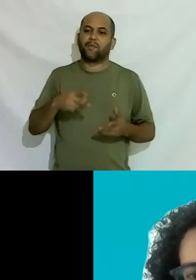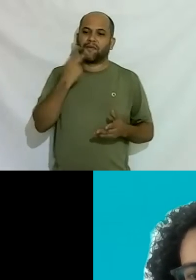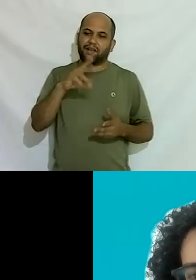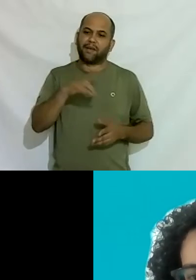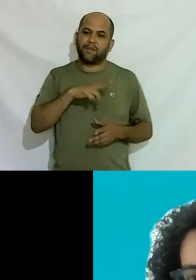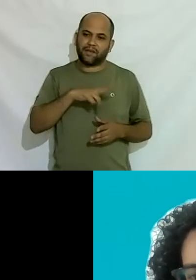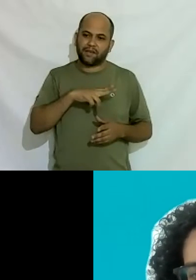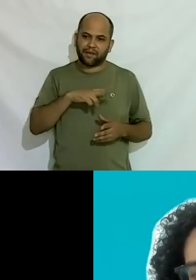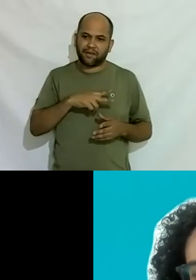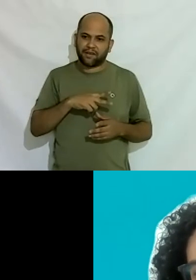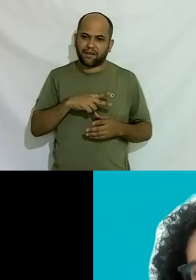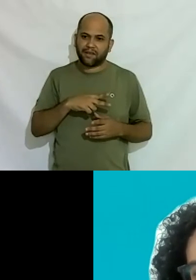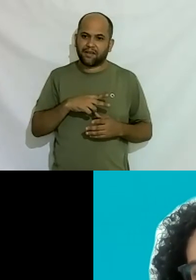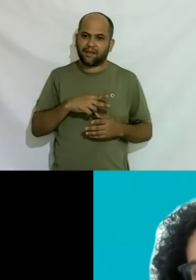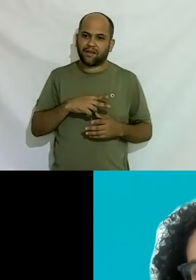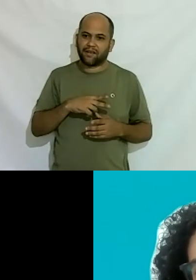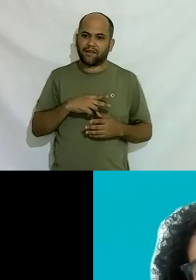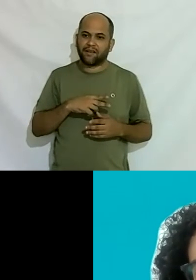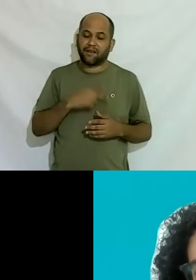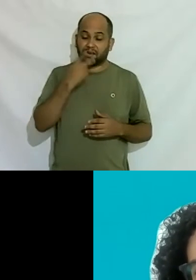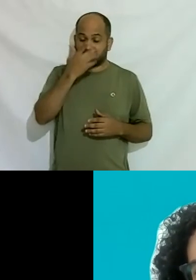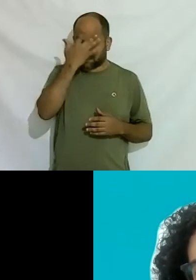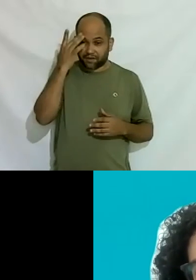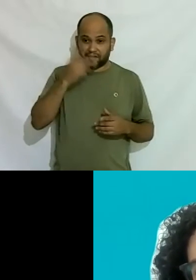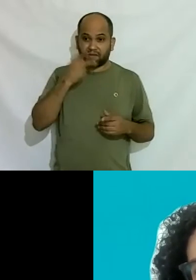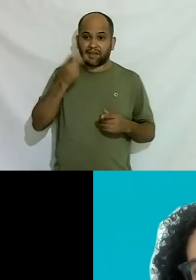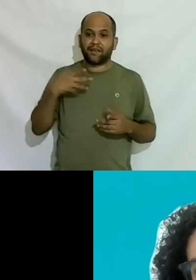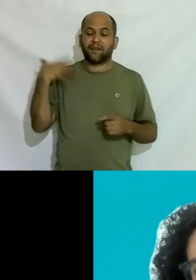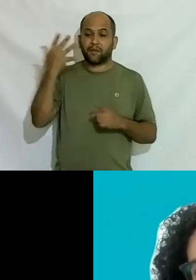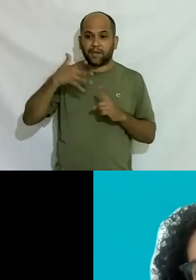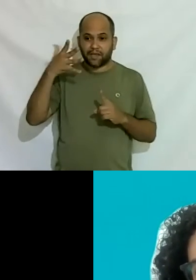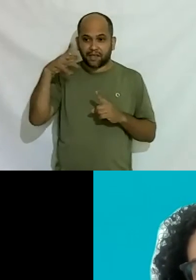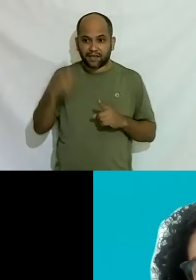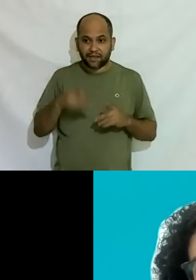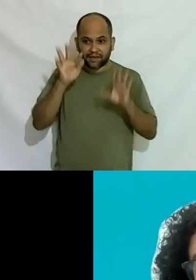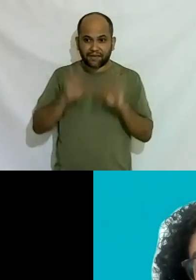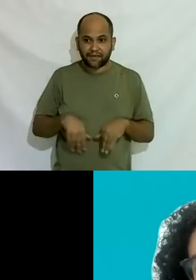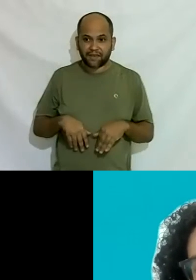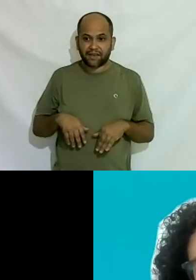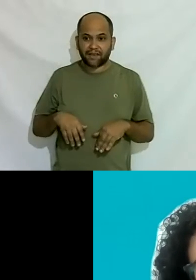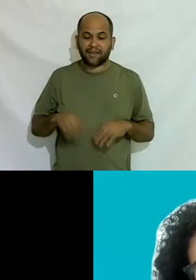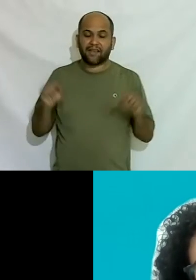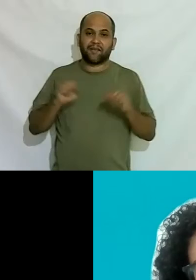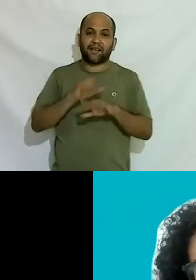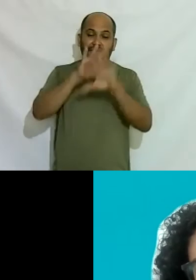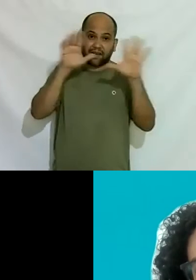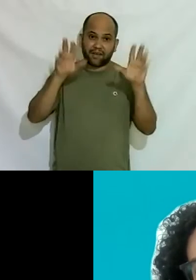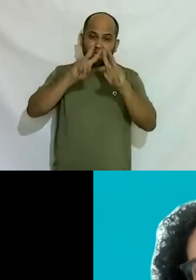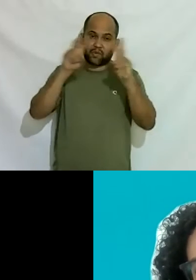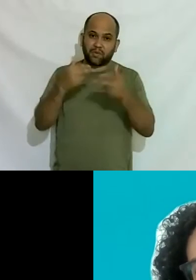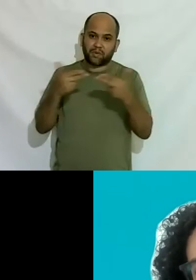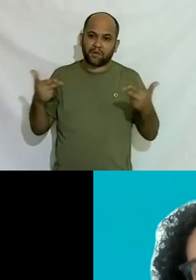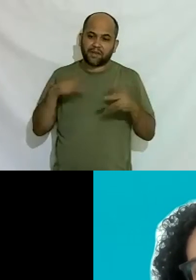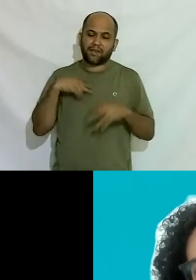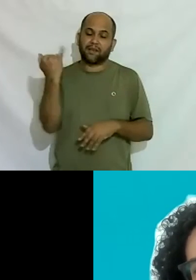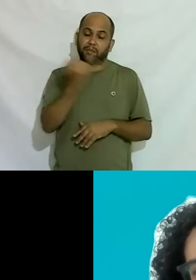do pessoal dizendo que saiu dessa palestra aqui muito mais esclarecido sobre as questões que é tão